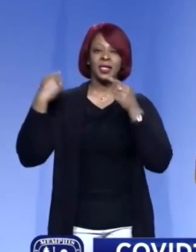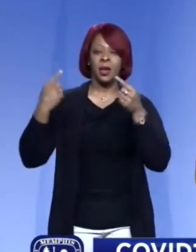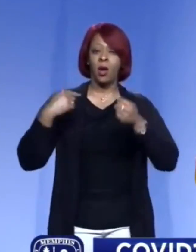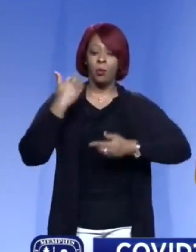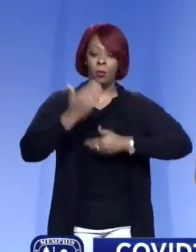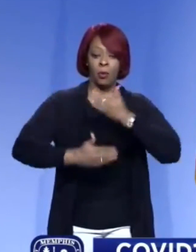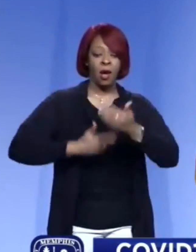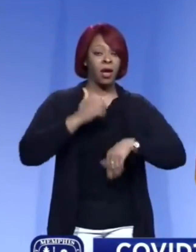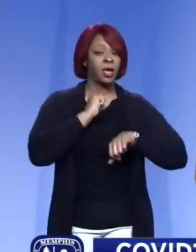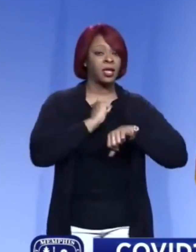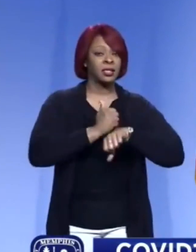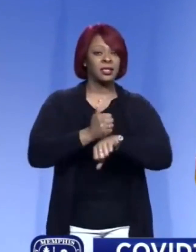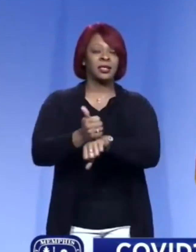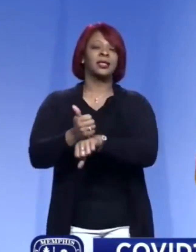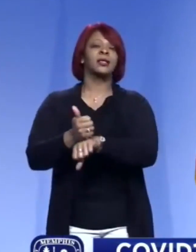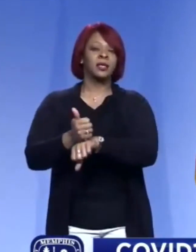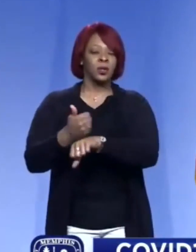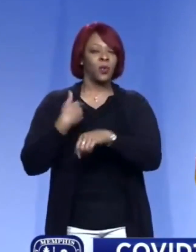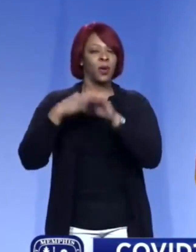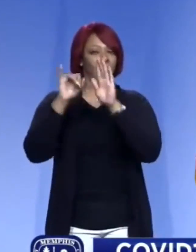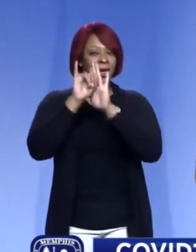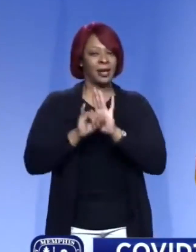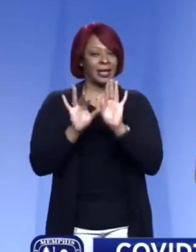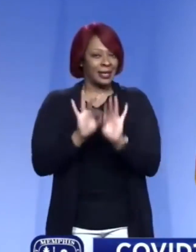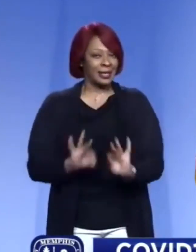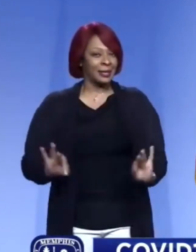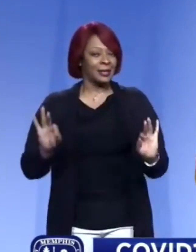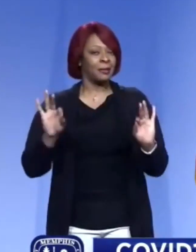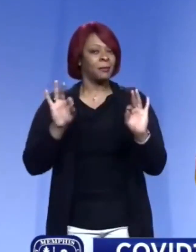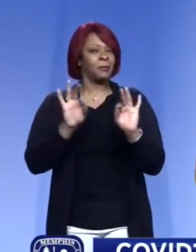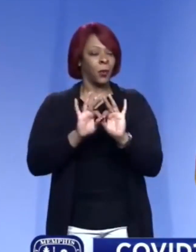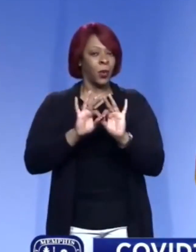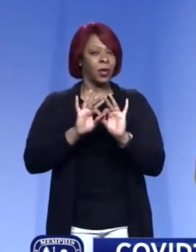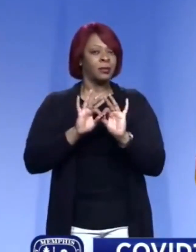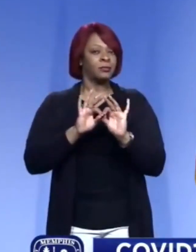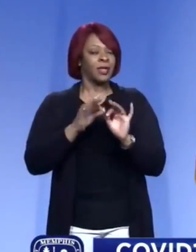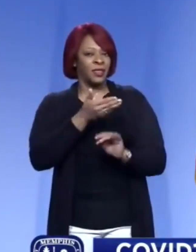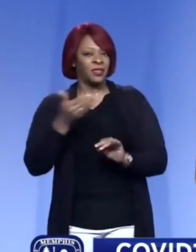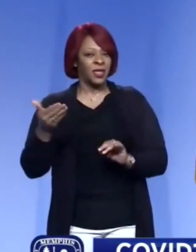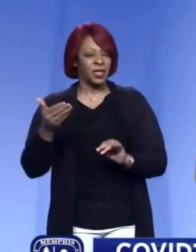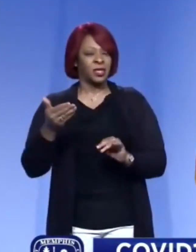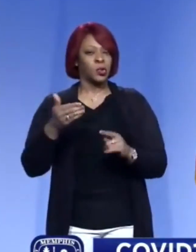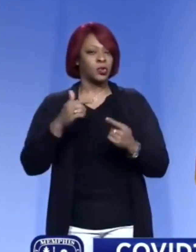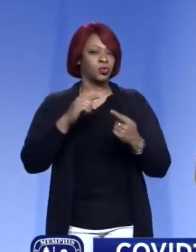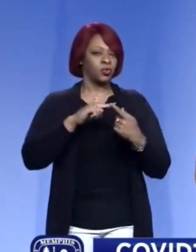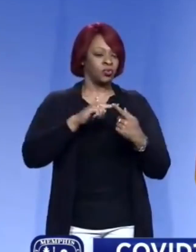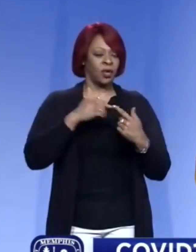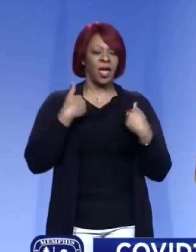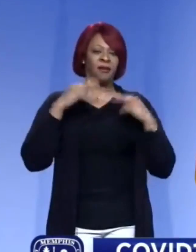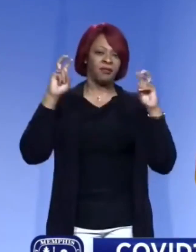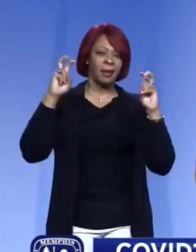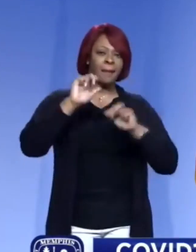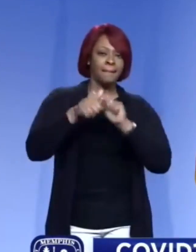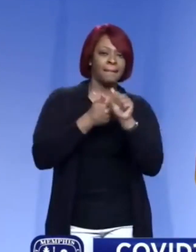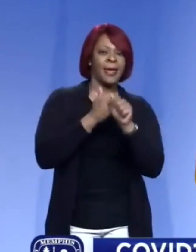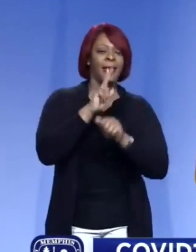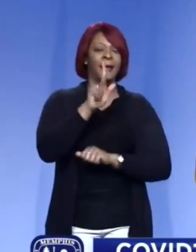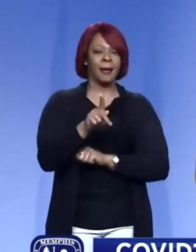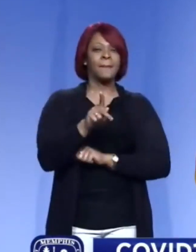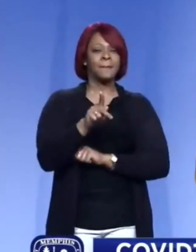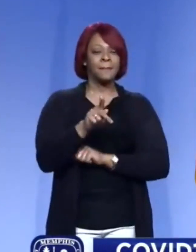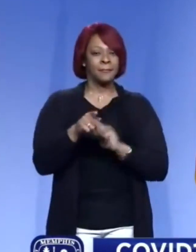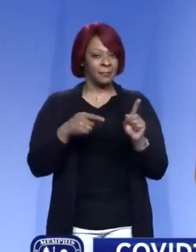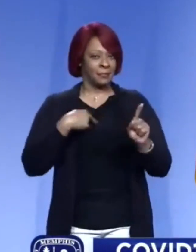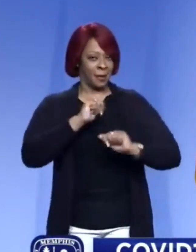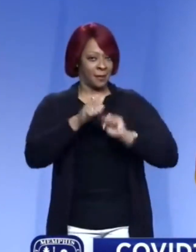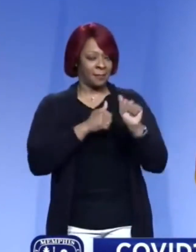tengan acceso a la vacuna. Desde que implementamos estos procesos de vacunación, también hemos estado eligiendo a